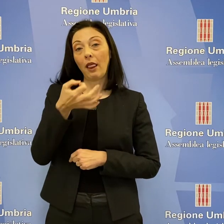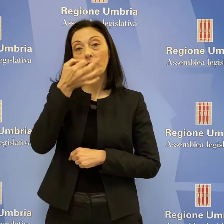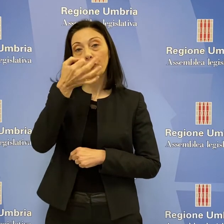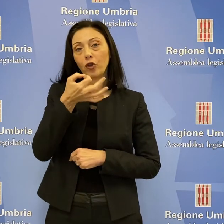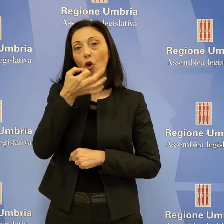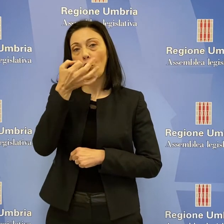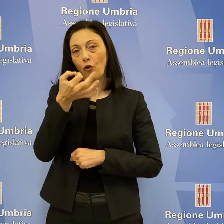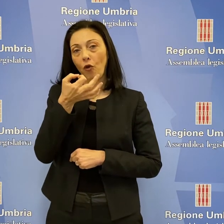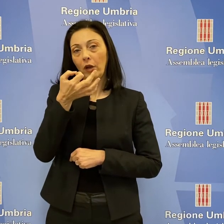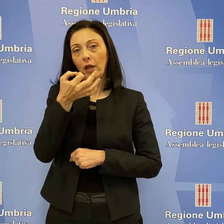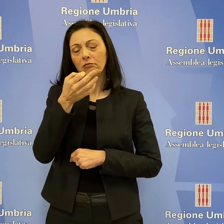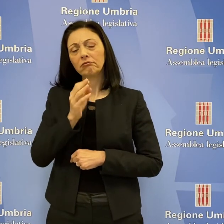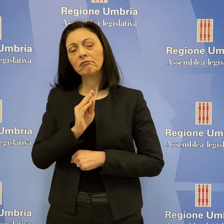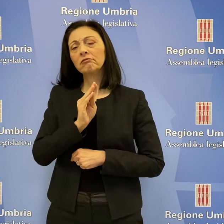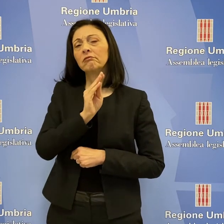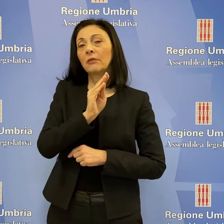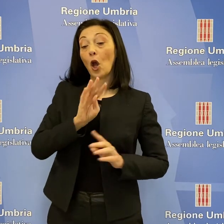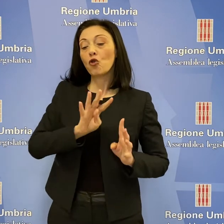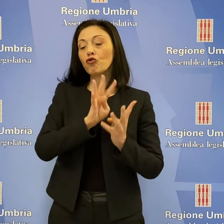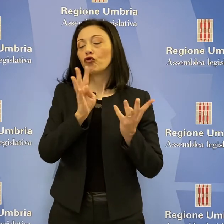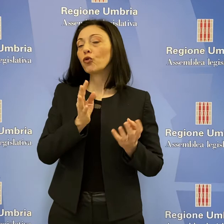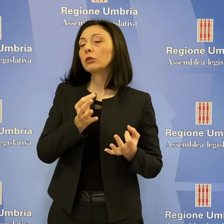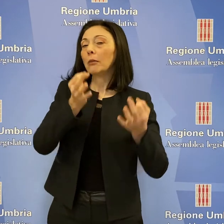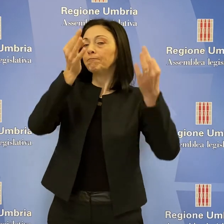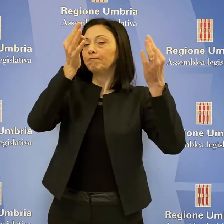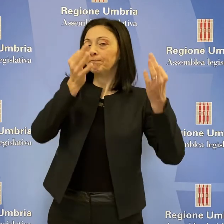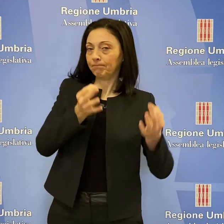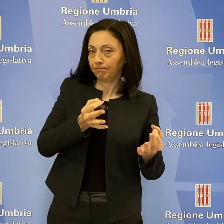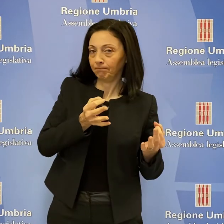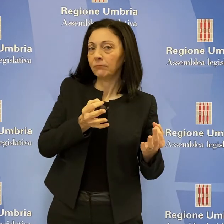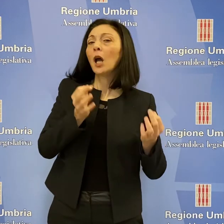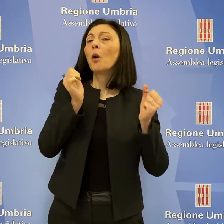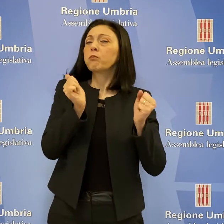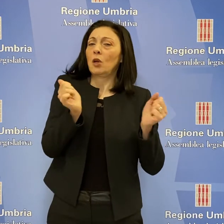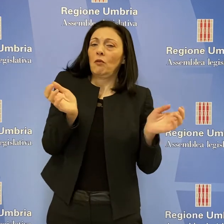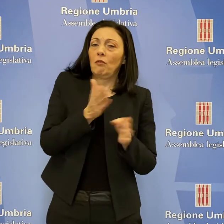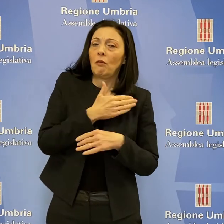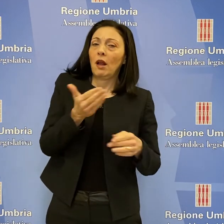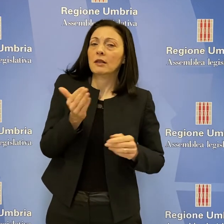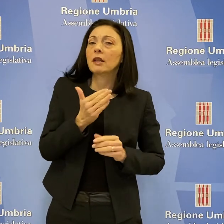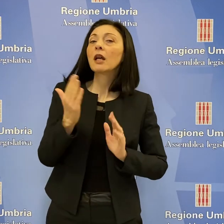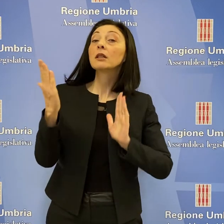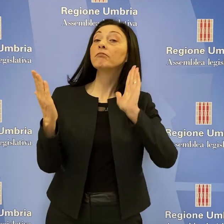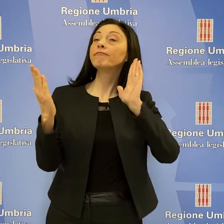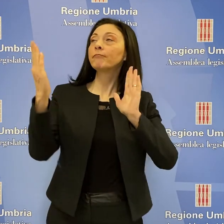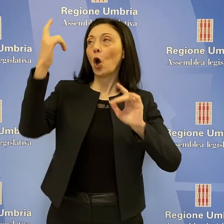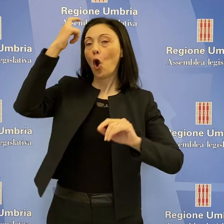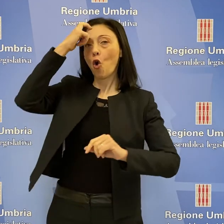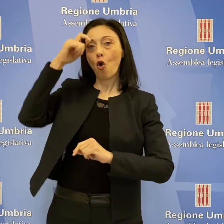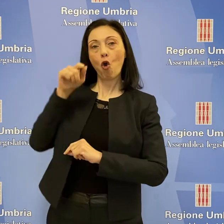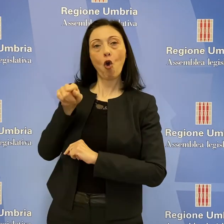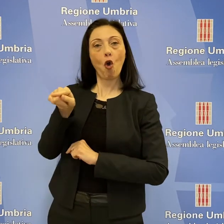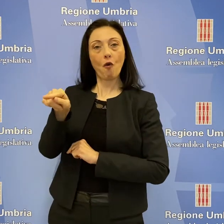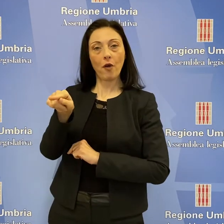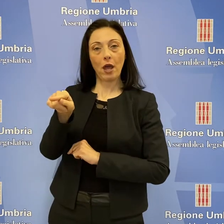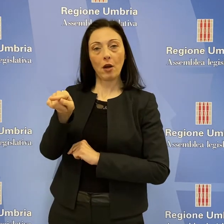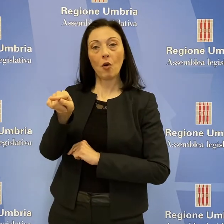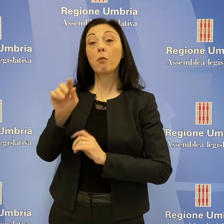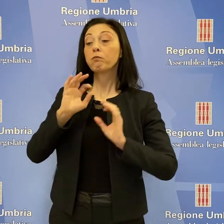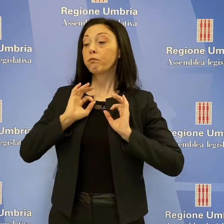e Paola Fioroni, che mira ad impegnare la Giunta ad assumere ogni opportuna iniziativa e confronto con il Governo al fine di dotare gli agenti